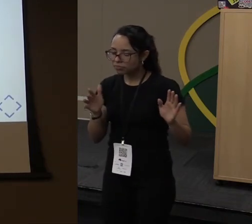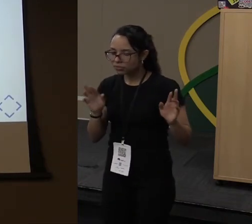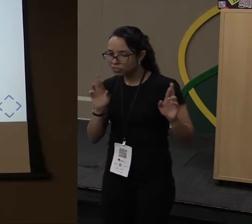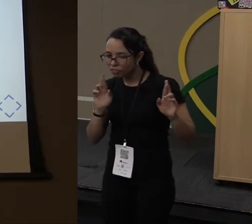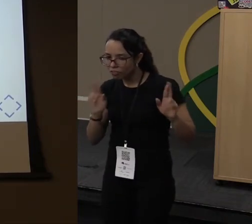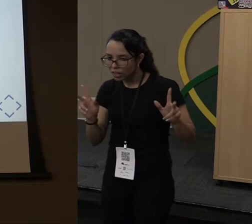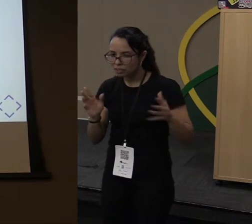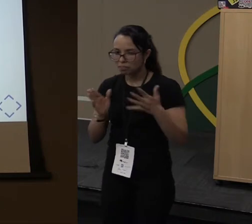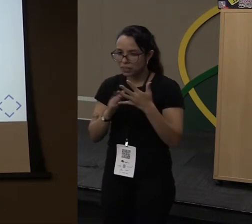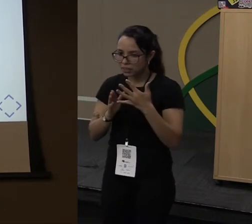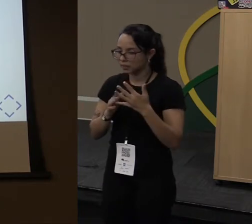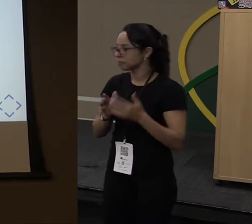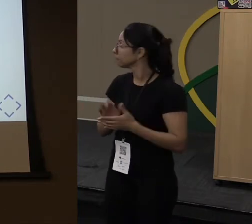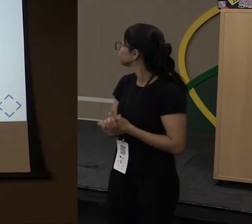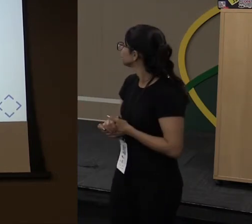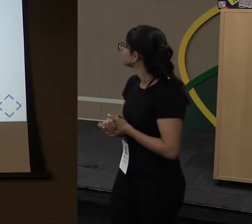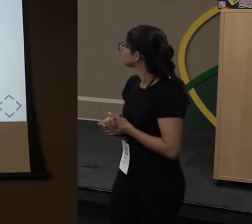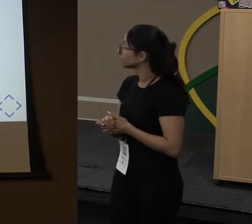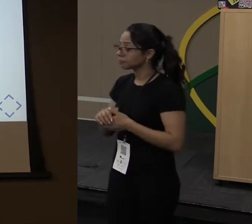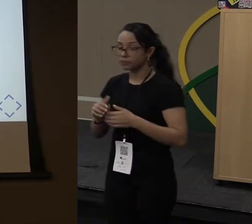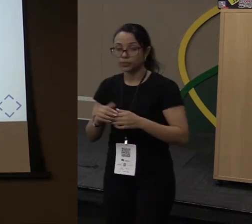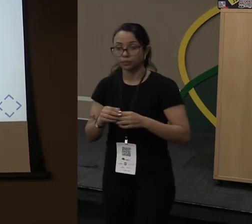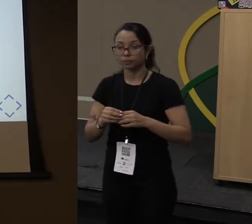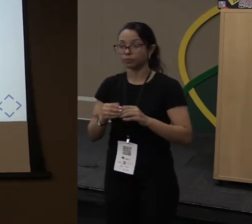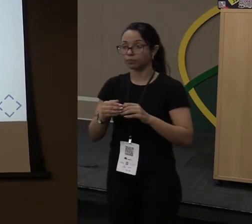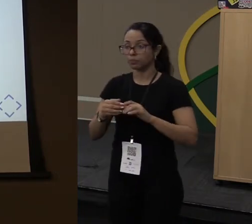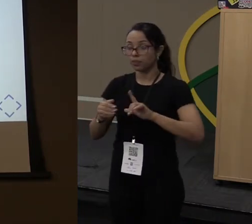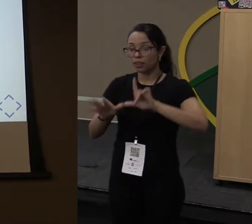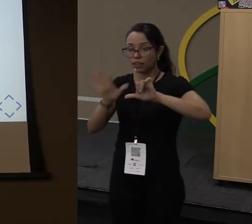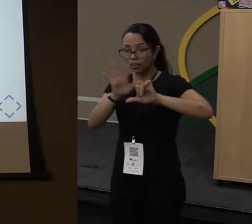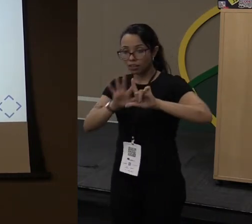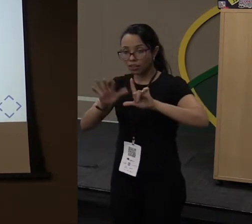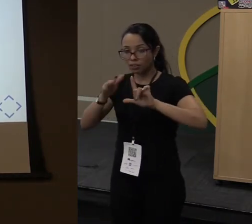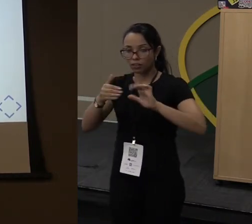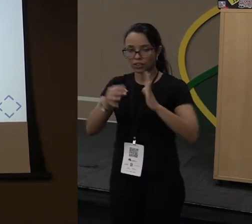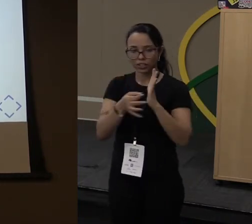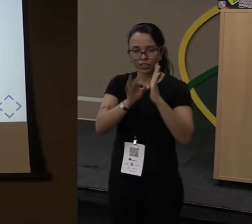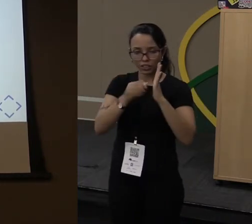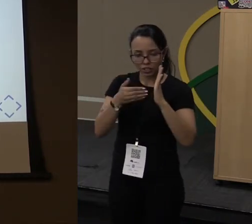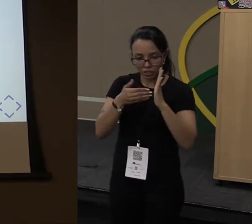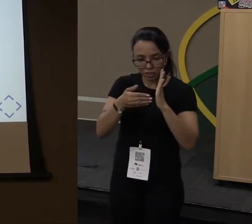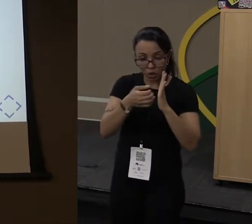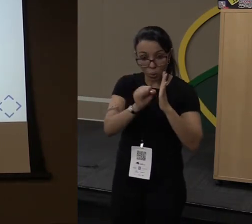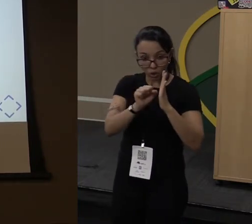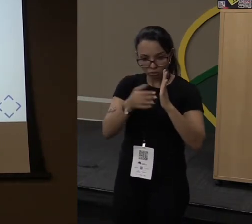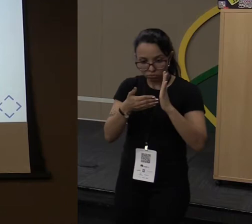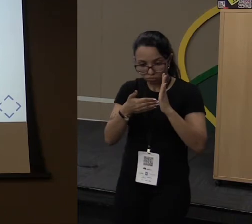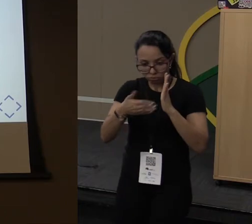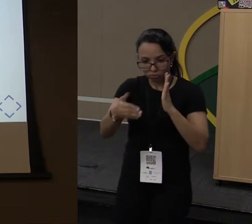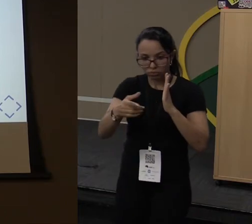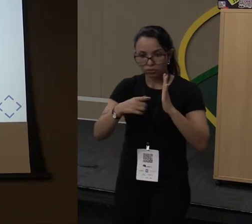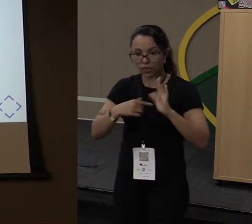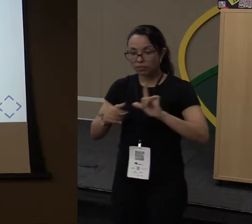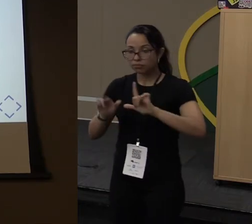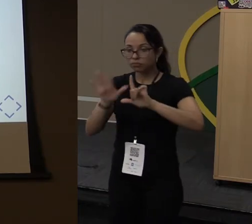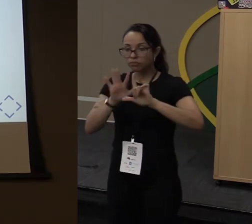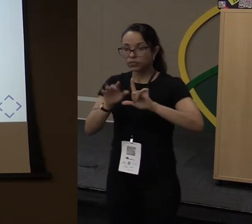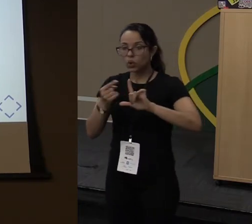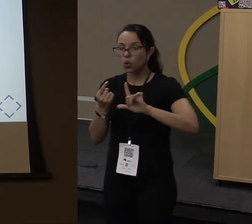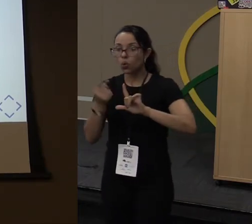Basicamente, toda interface, desde o Java 8, ela é funcional quando ela possui apenas um método.